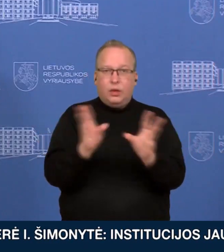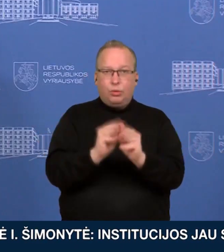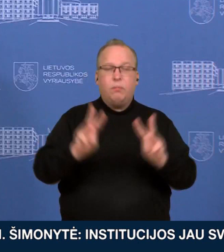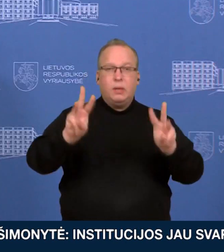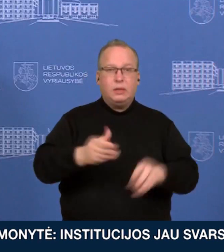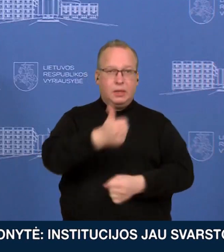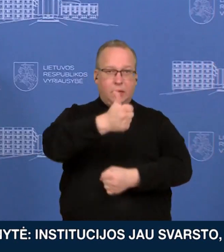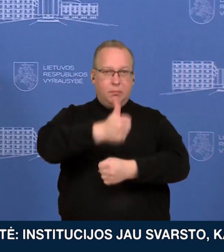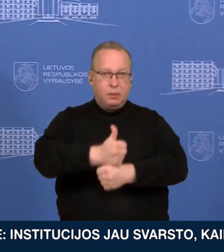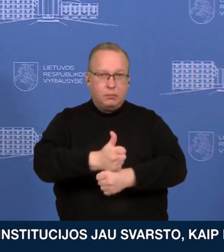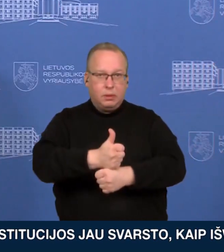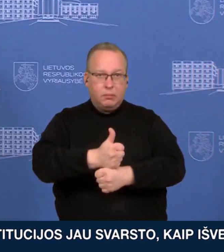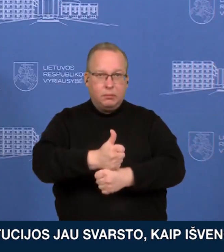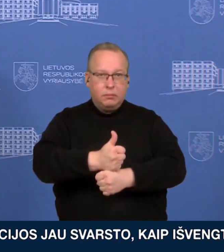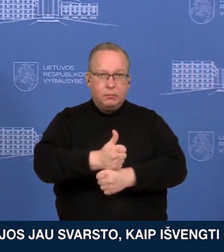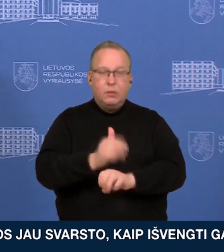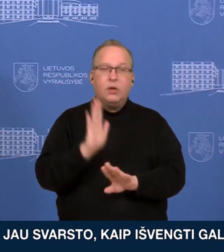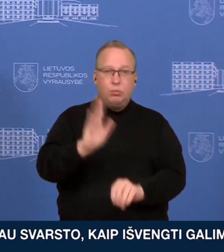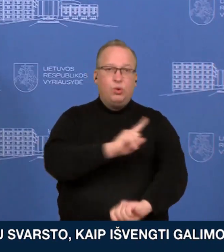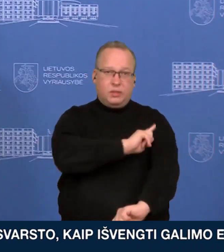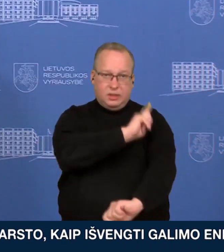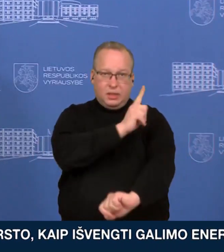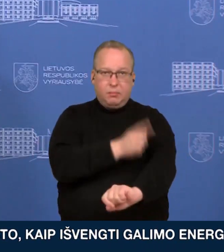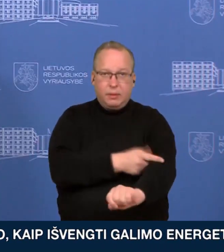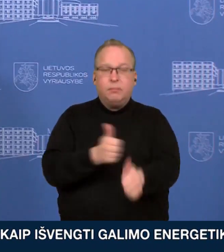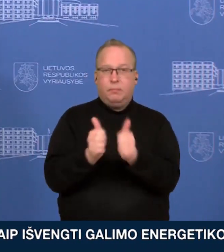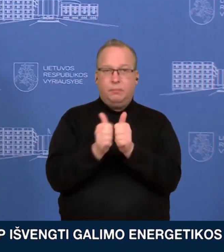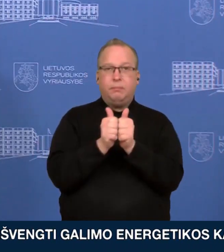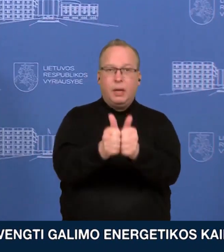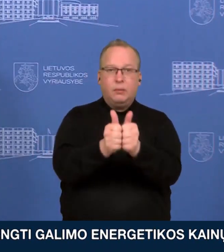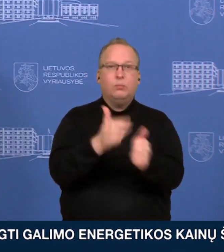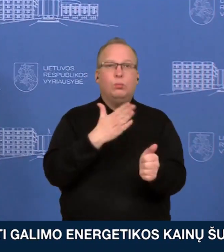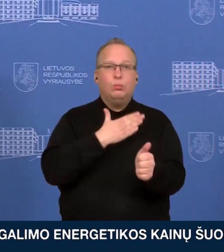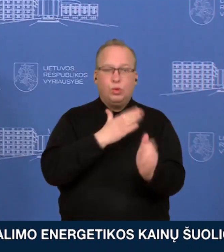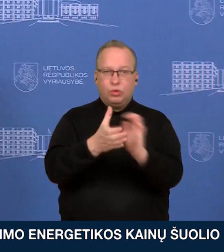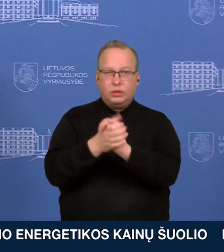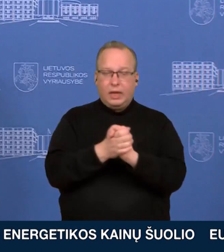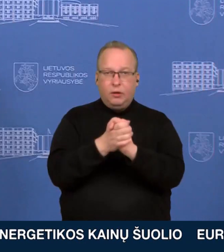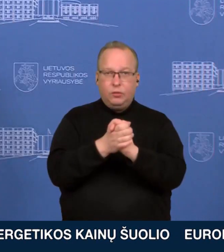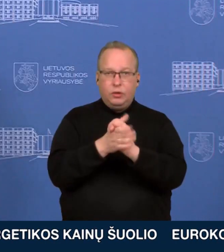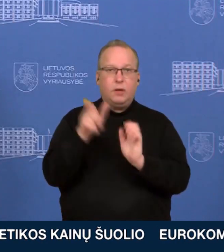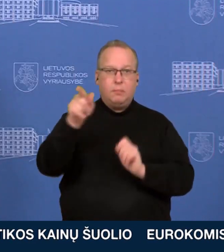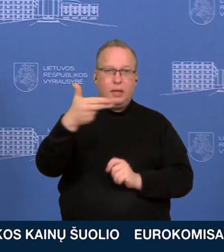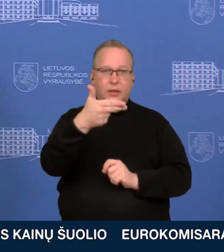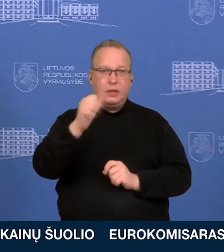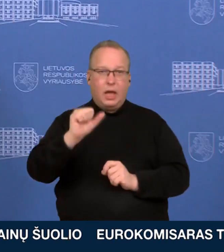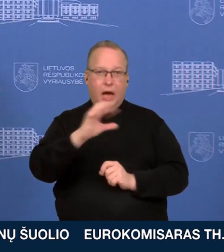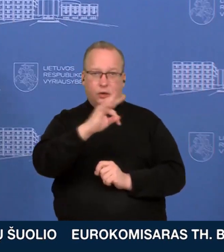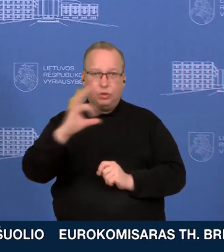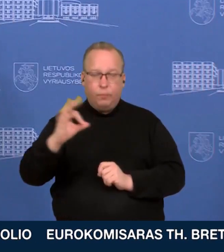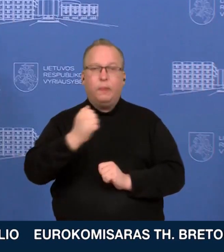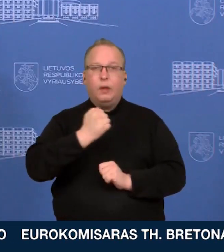ministrė pirmininkė, tam, kad taptume stipresnį partneriai mūsų sąjungininkams NATO. Turime